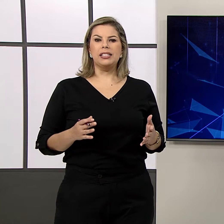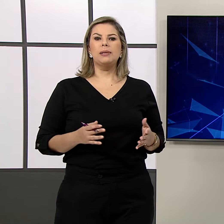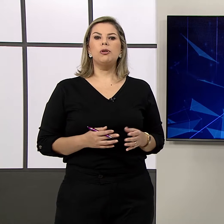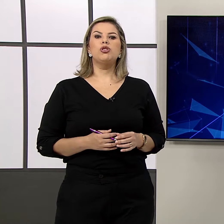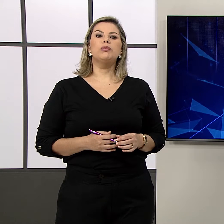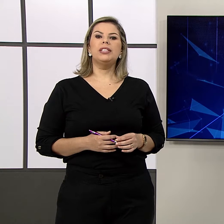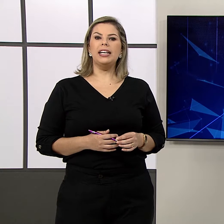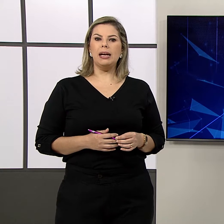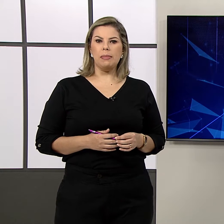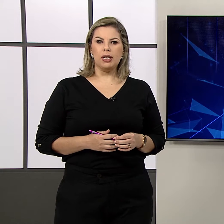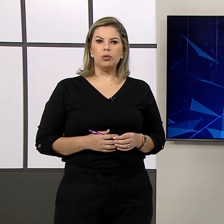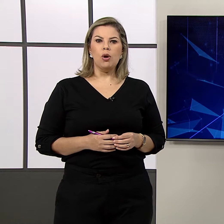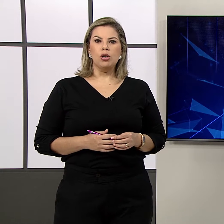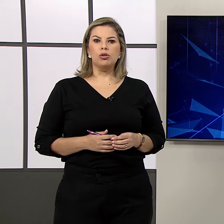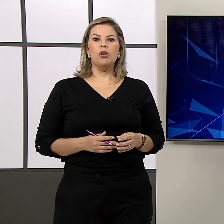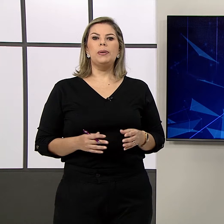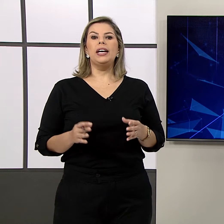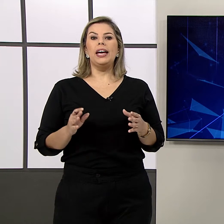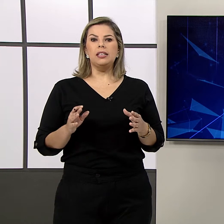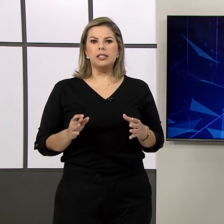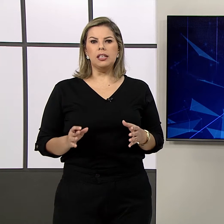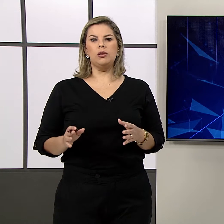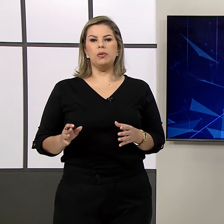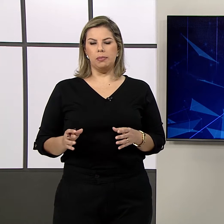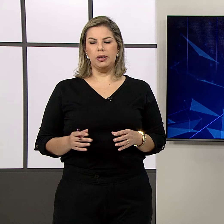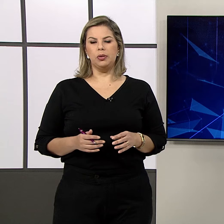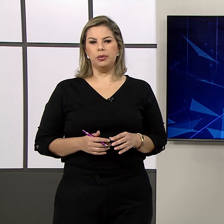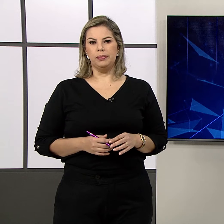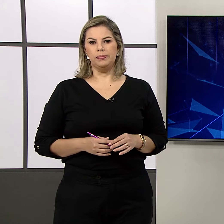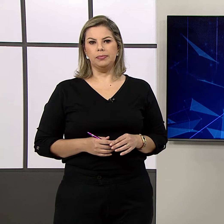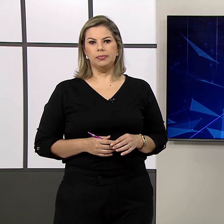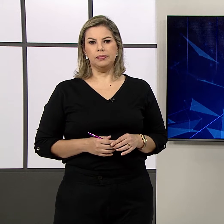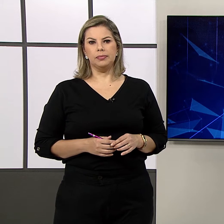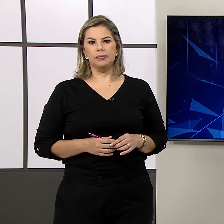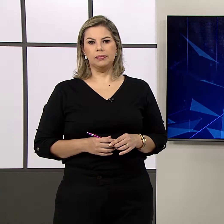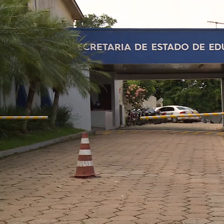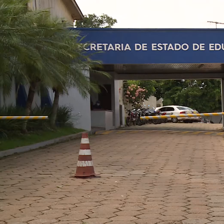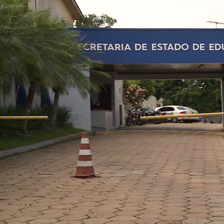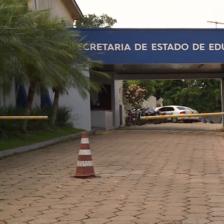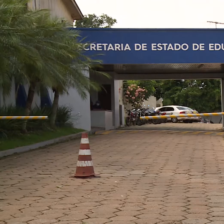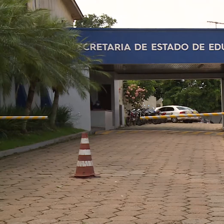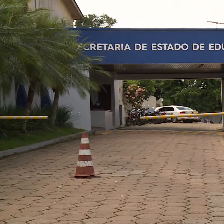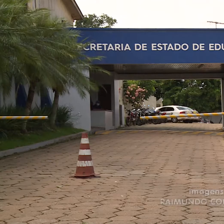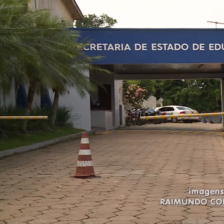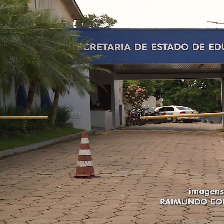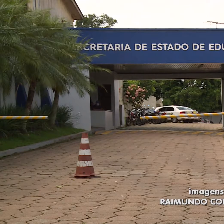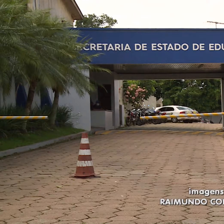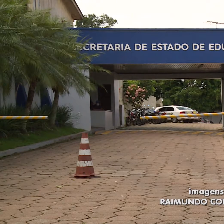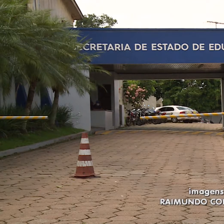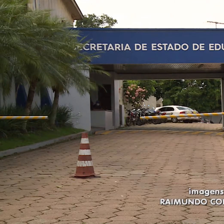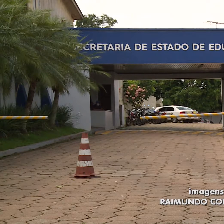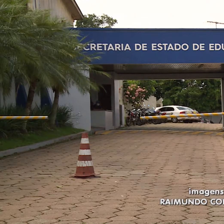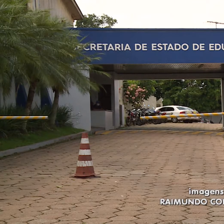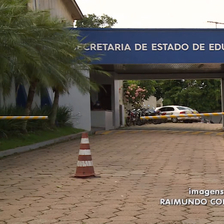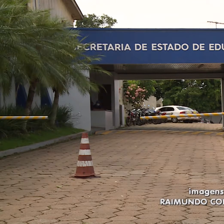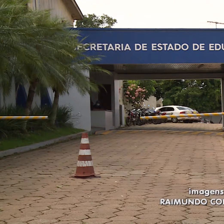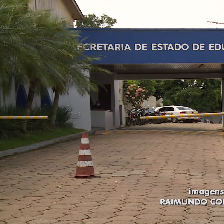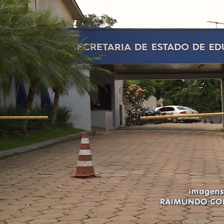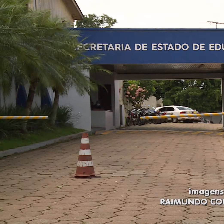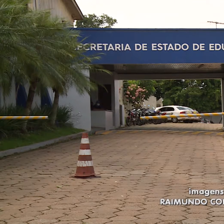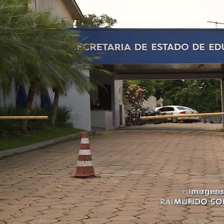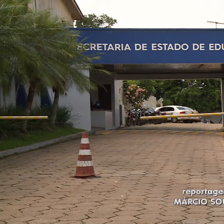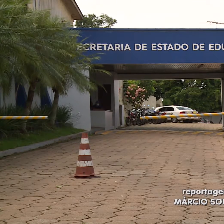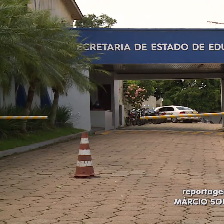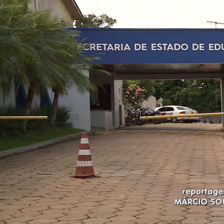participam de um treinamento sobre ensino híbrido. A Secretaria de Estado de Educação